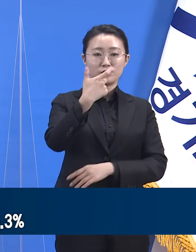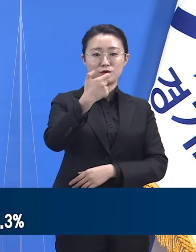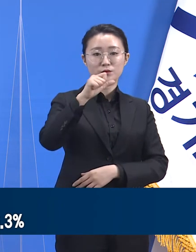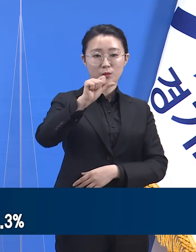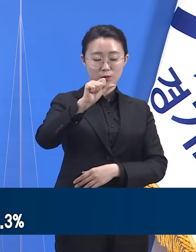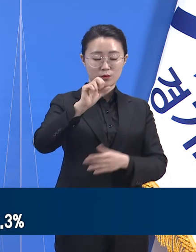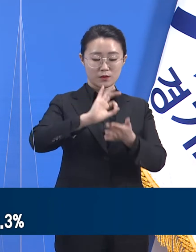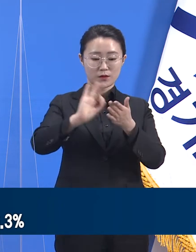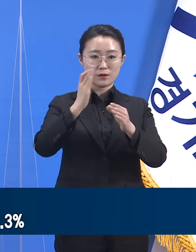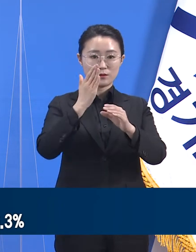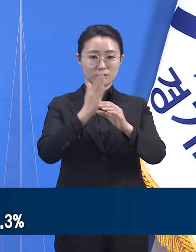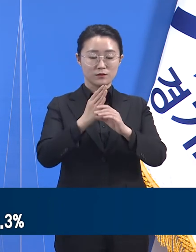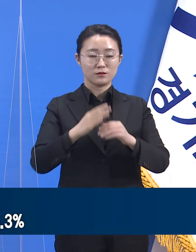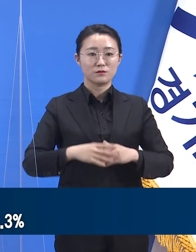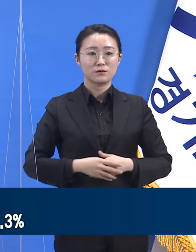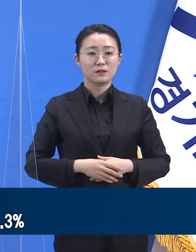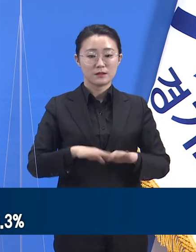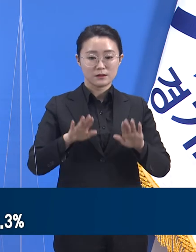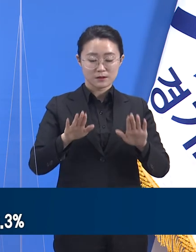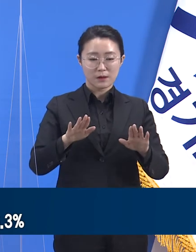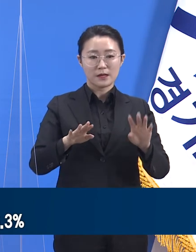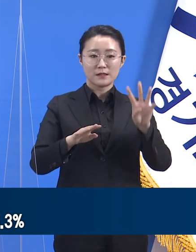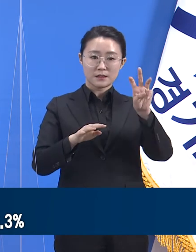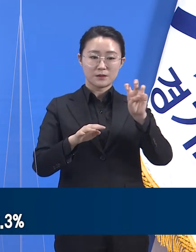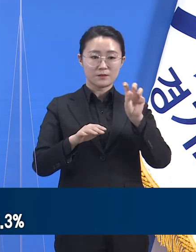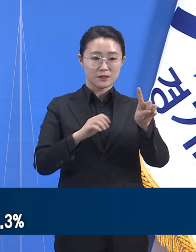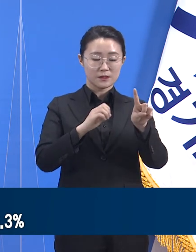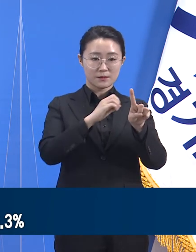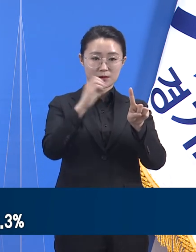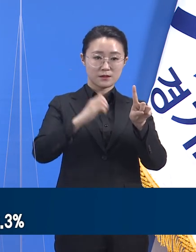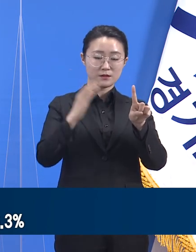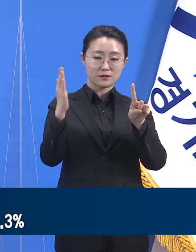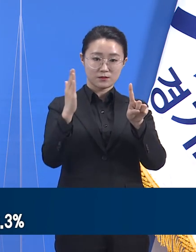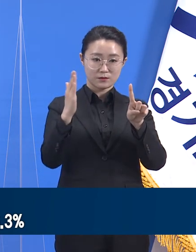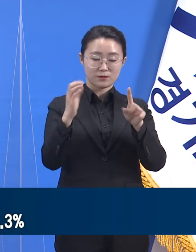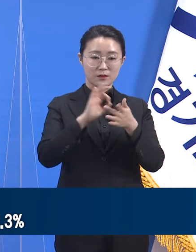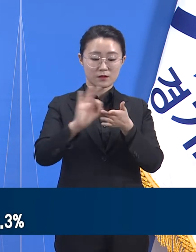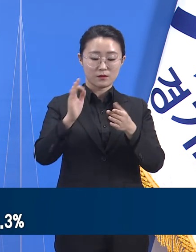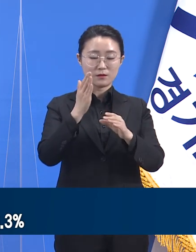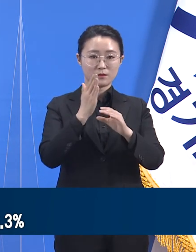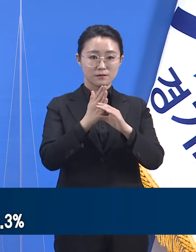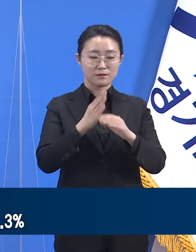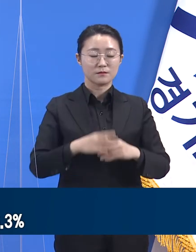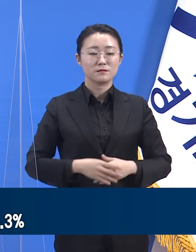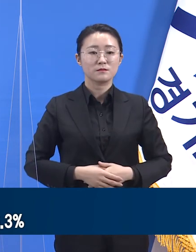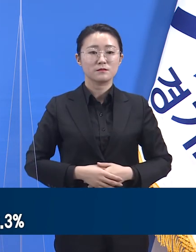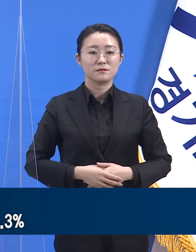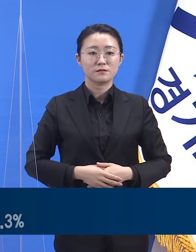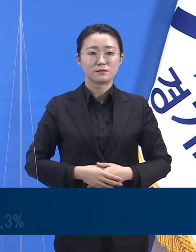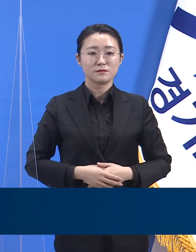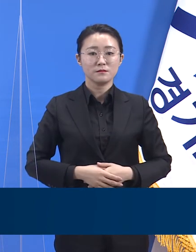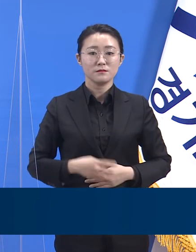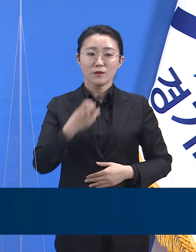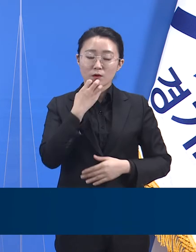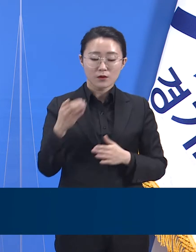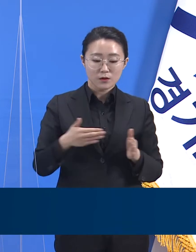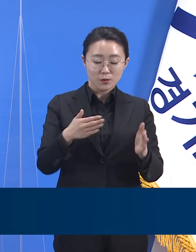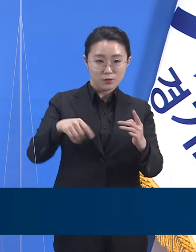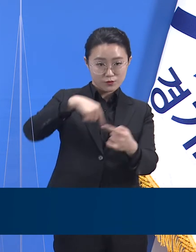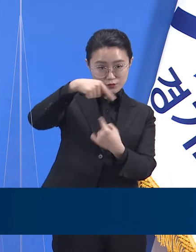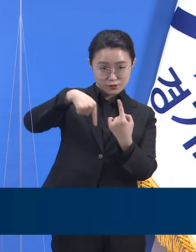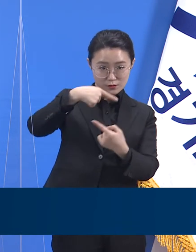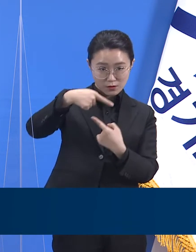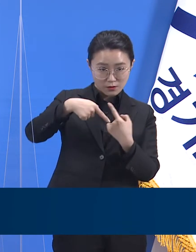있습니다. 현재 가동률은 31.9%입니다. 도가 운영하는 총